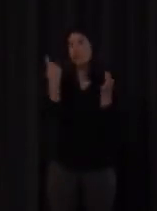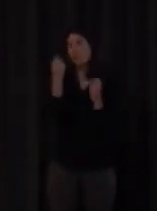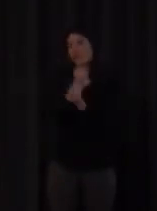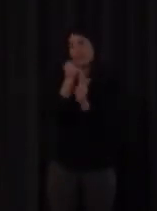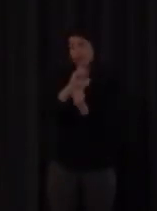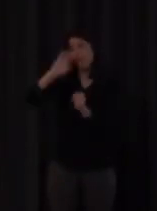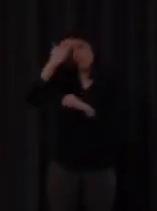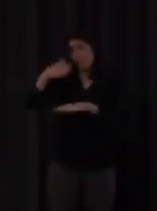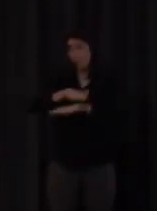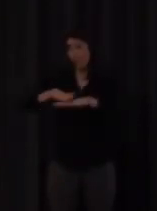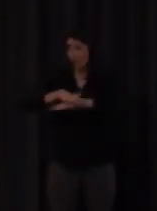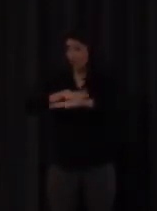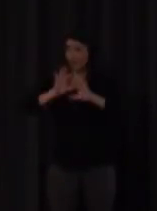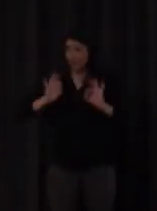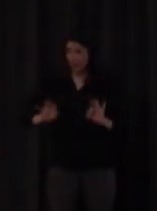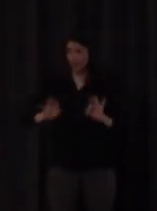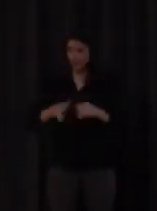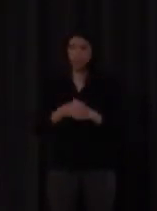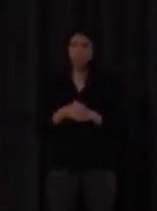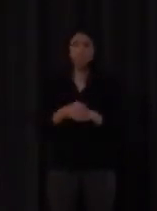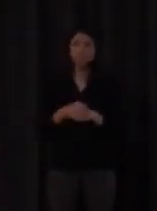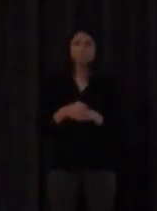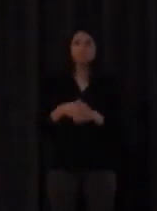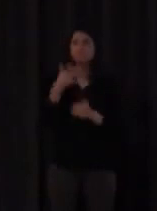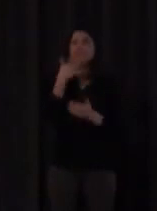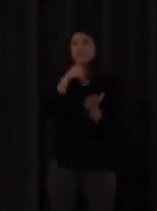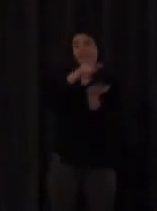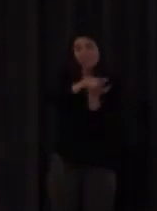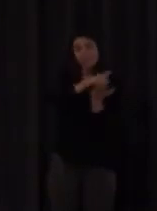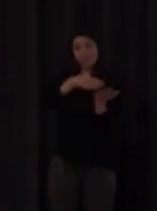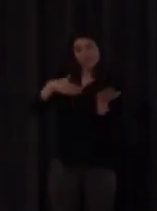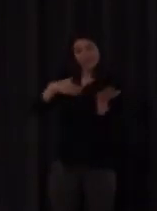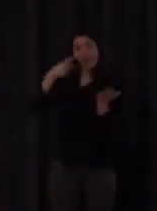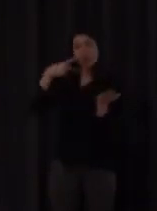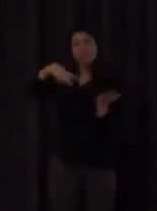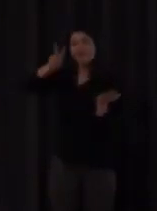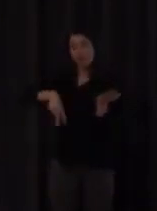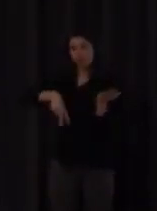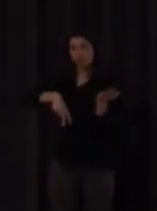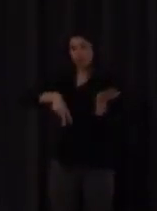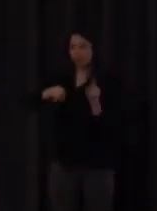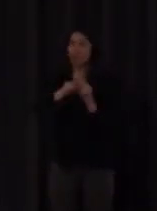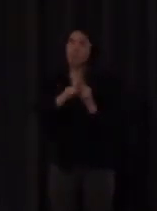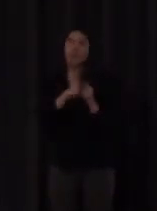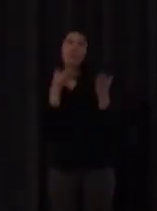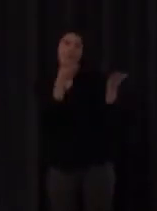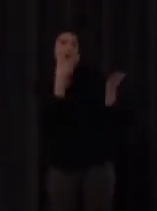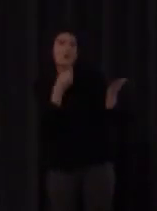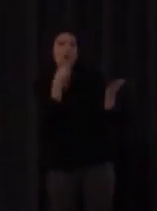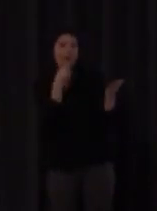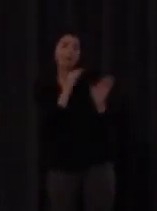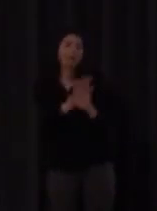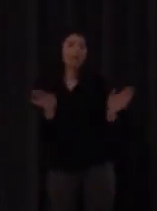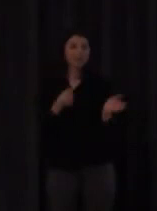en las lenguas si se quiere avanzar en su estatus en su reconocimiento y en que dejen de ser algo bonito o testimonial